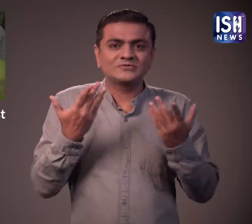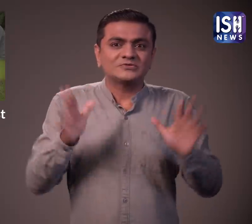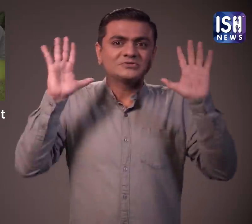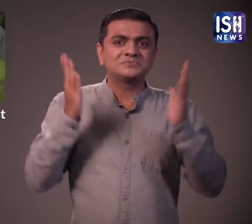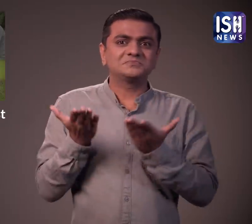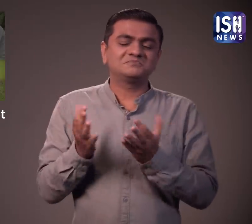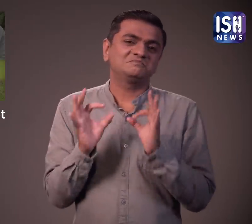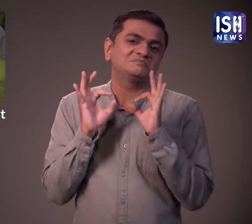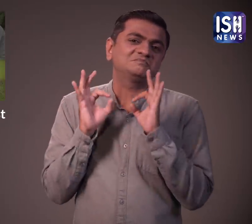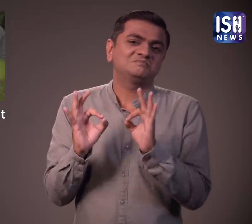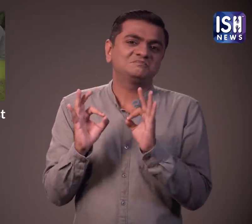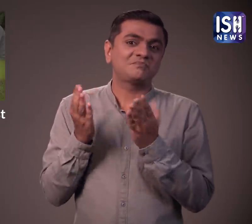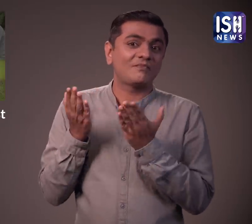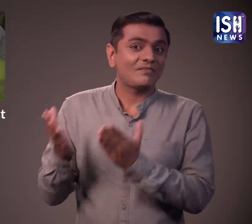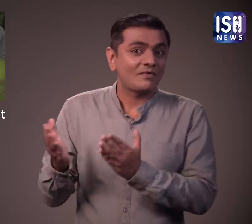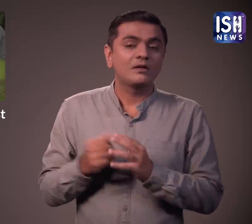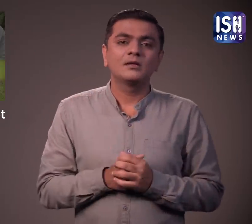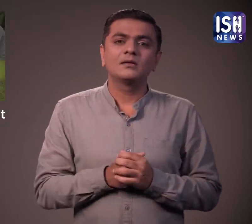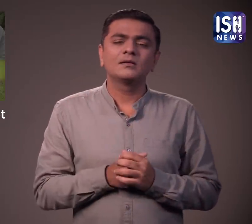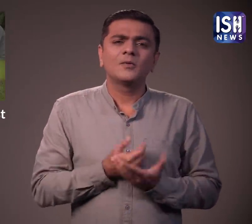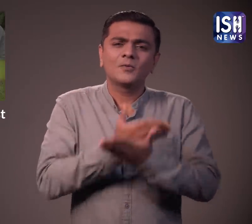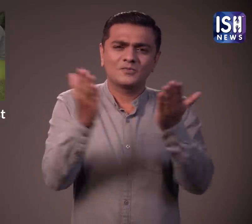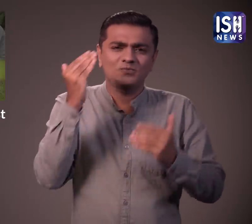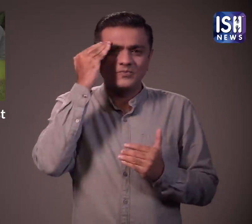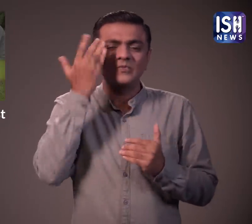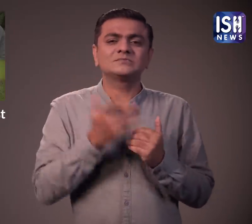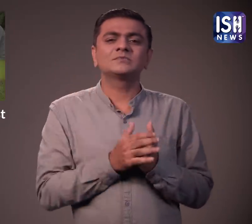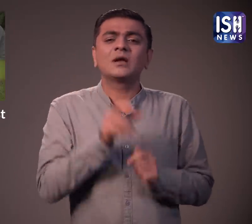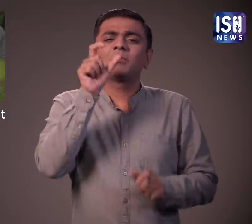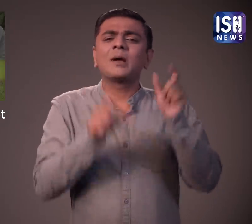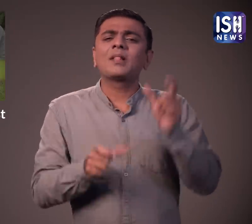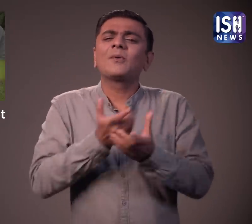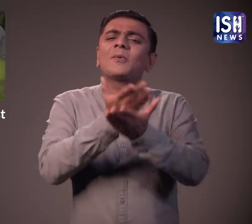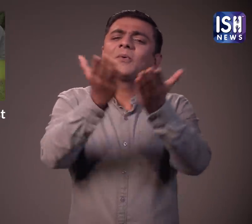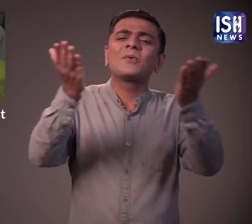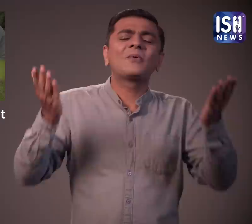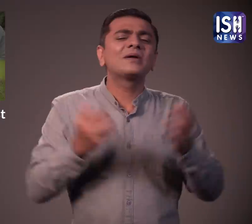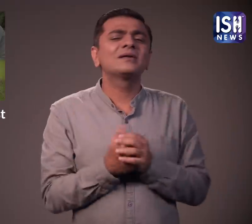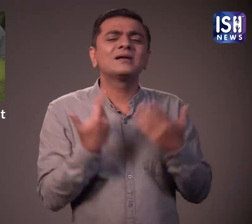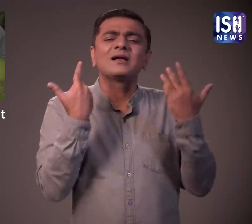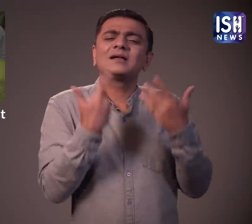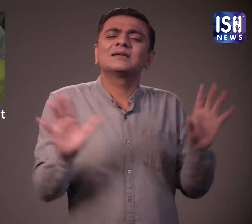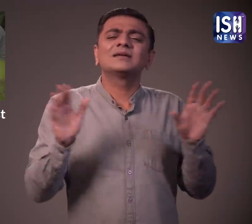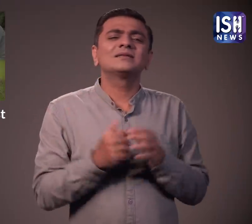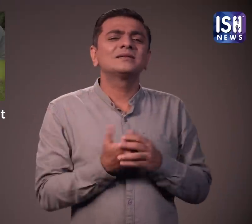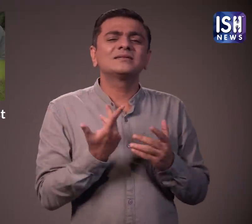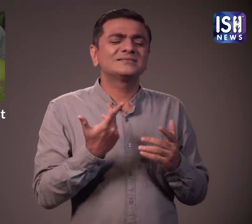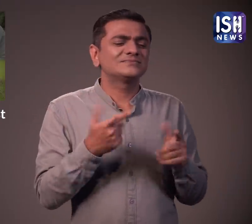देखा जा सकता है अद्भुत आप सभी जानते हैं कि जब कोई व्यक्ति पैदा होता है और बड़ा